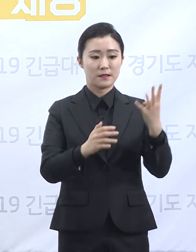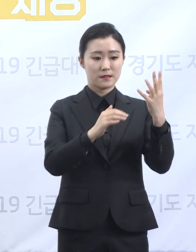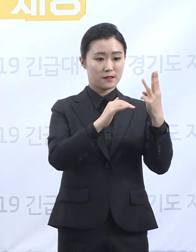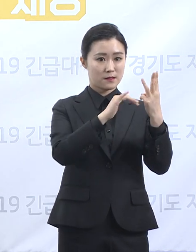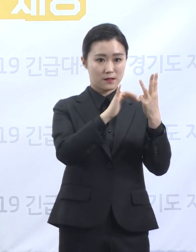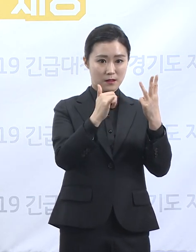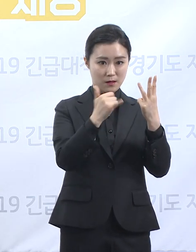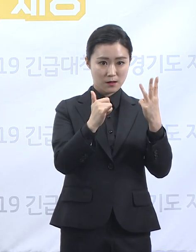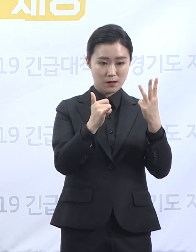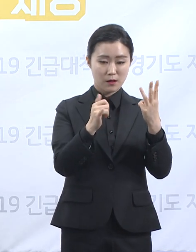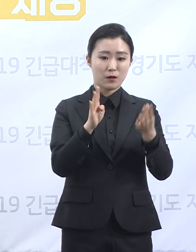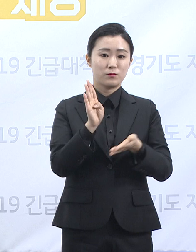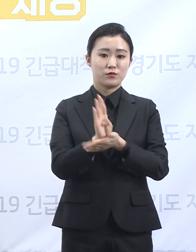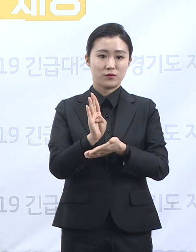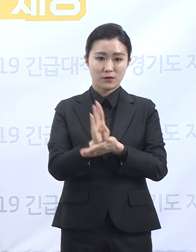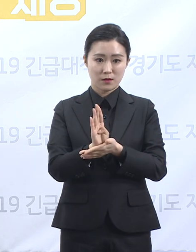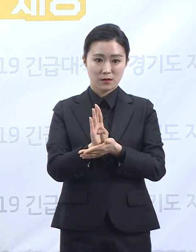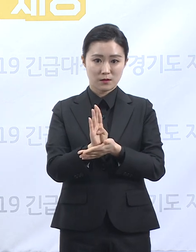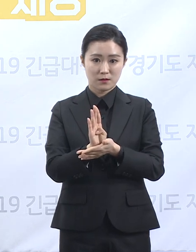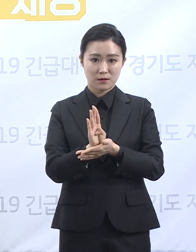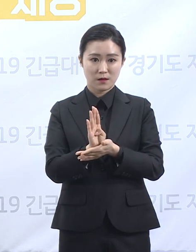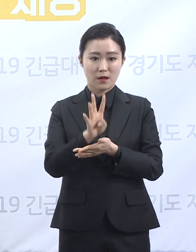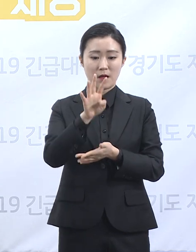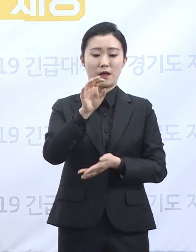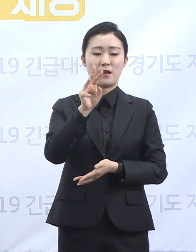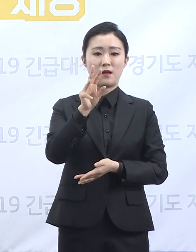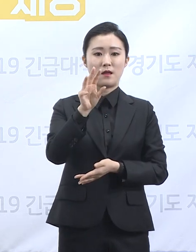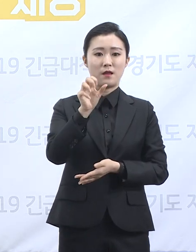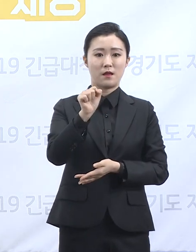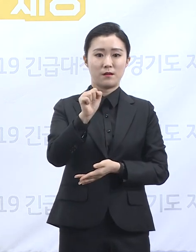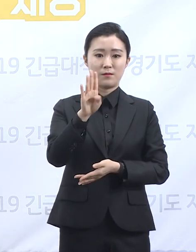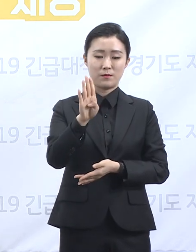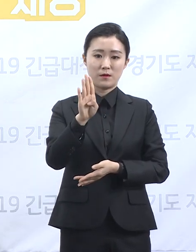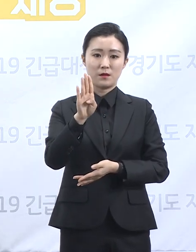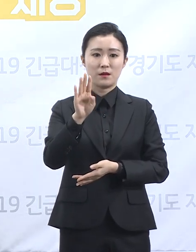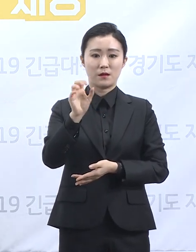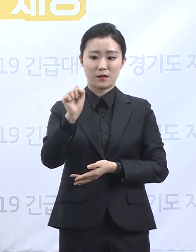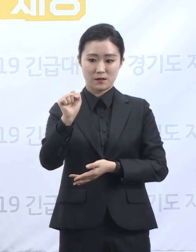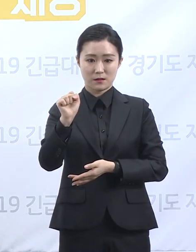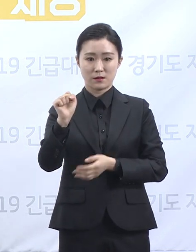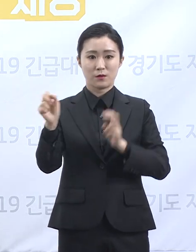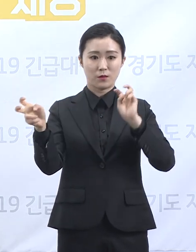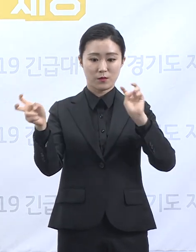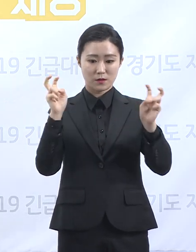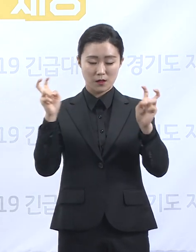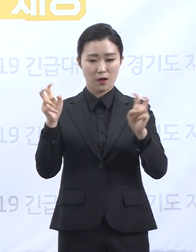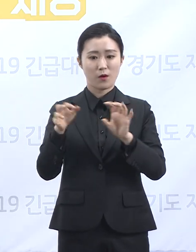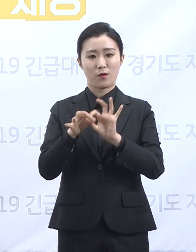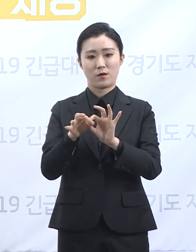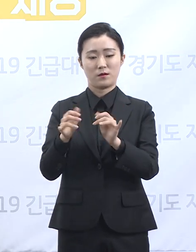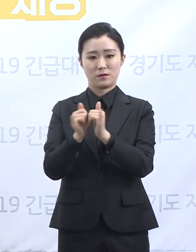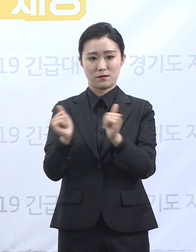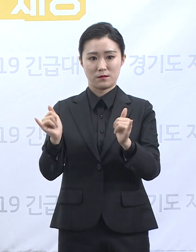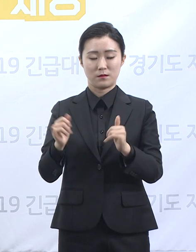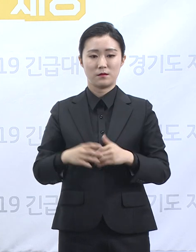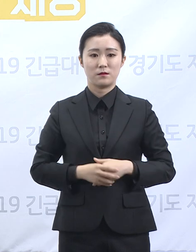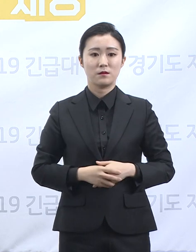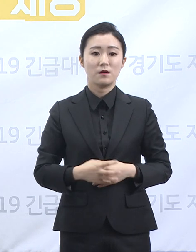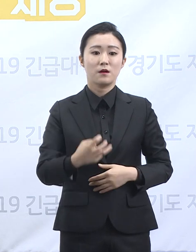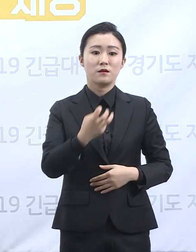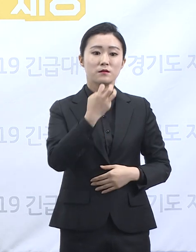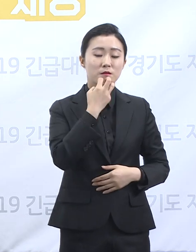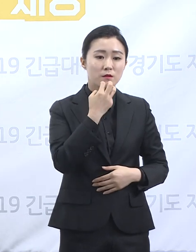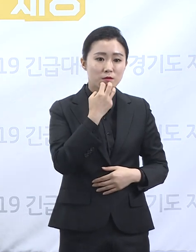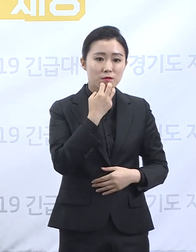판매업체인 NBS 파트너스와 관련된 접촉자들이었습니다. 서울 강남구의 프린스서플 어학원 관련해서도